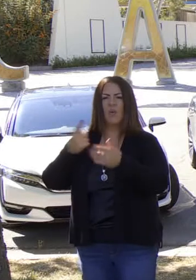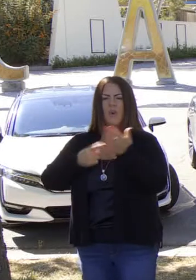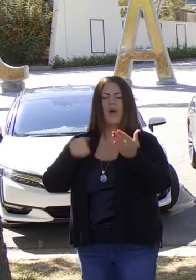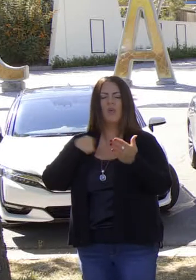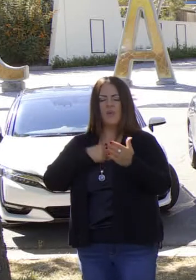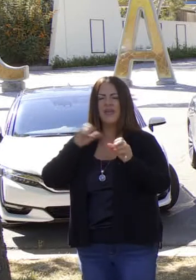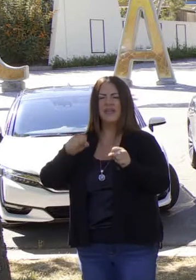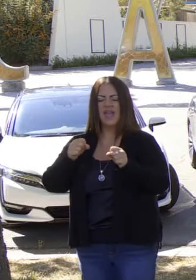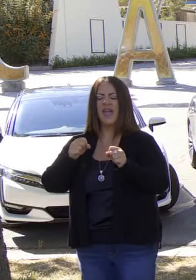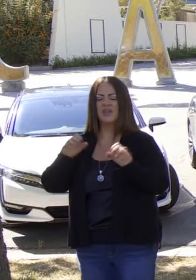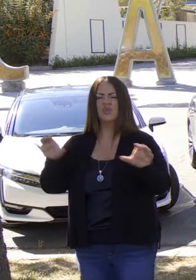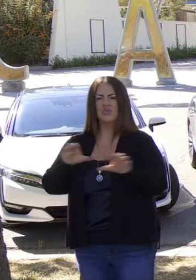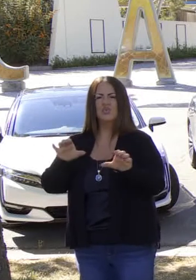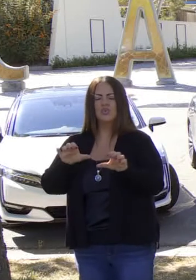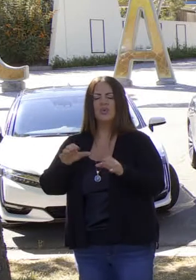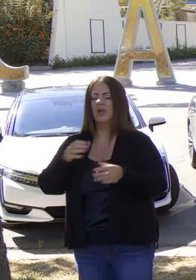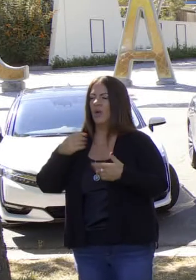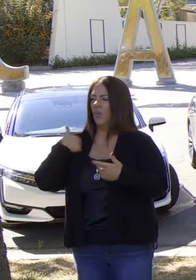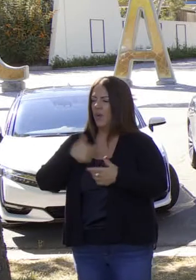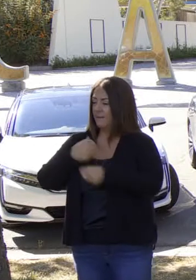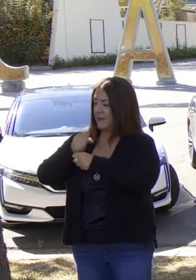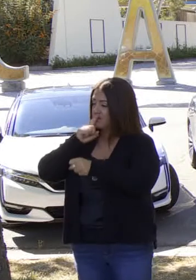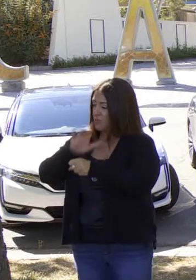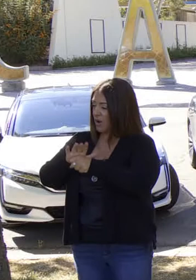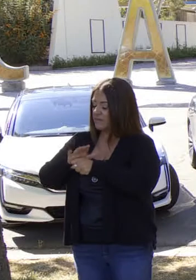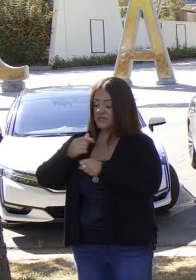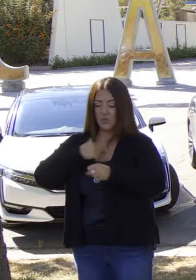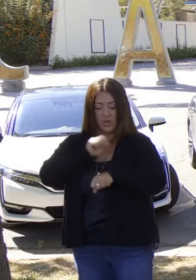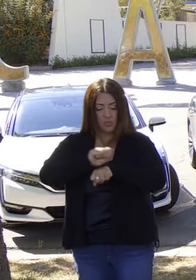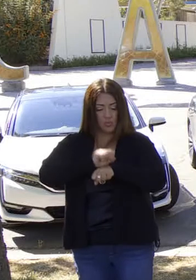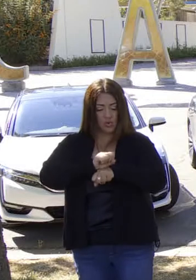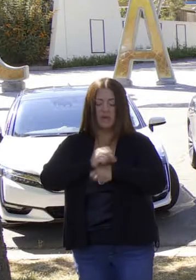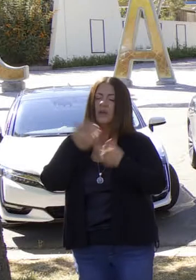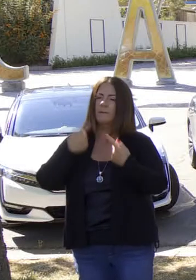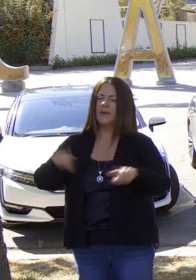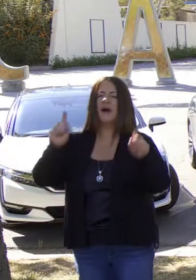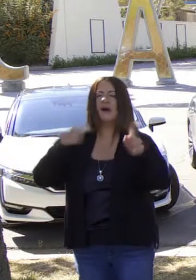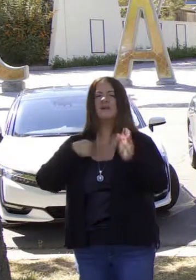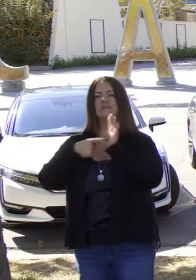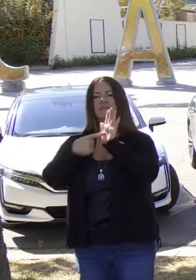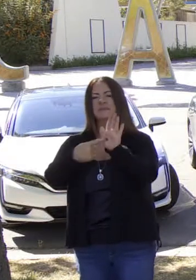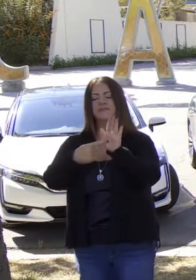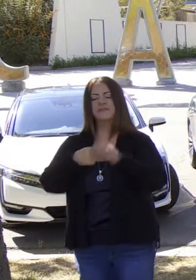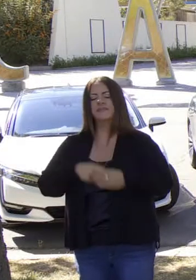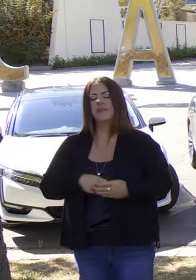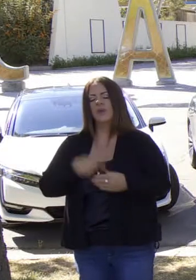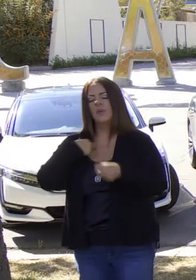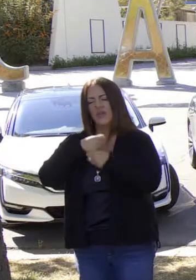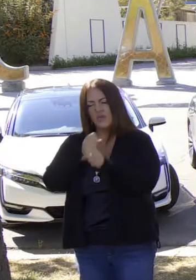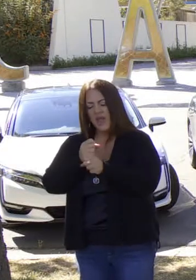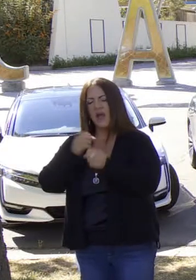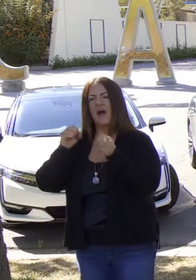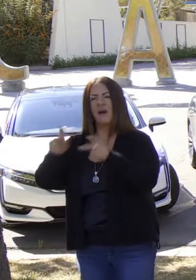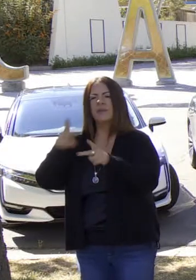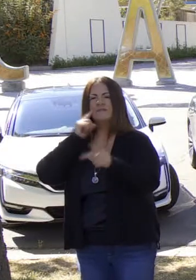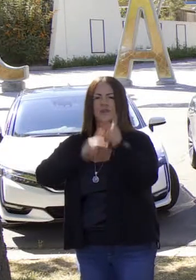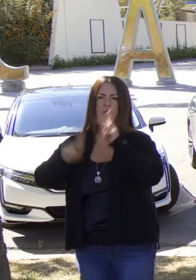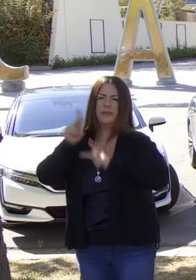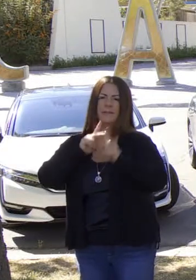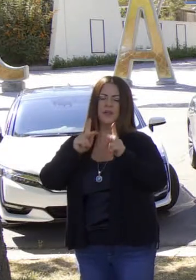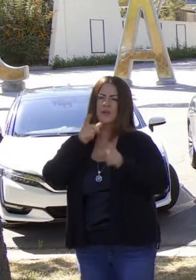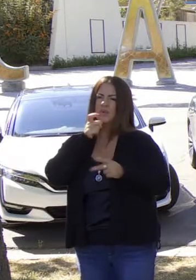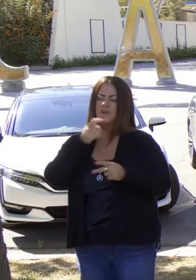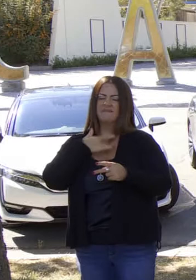de entregar la promesa que hacemos. De una forma que hace crecer la economía, que hace crecer